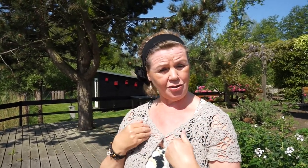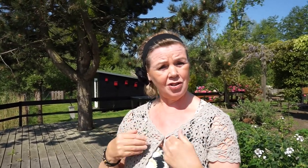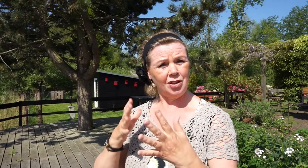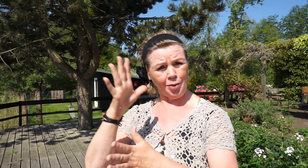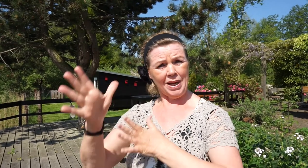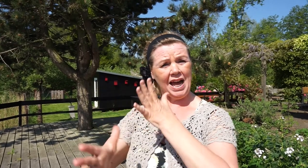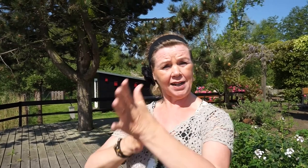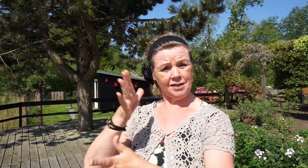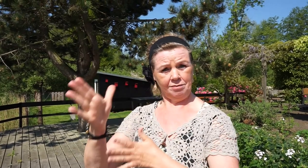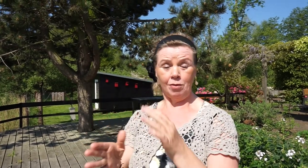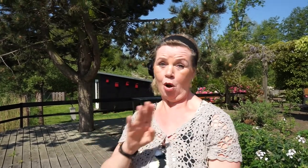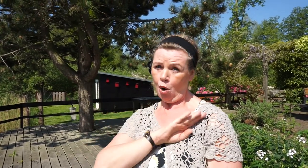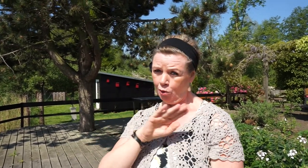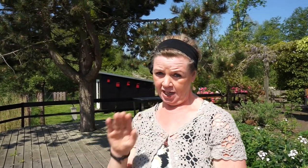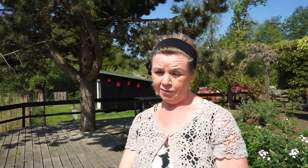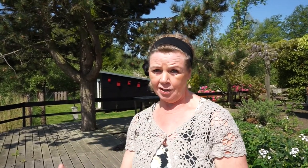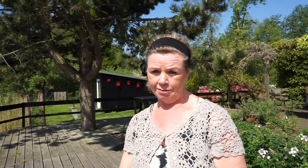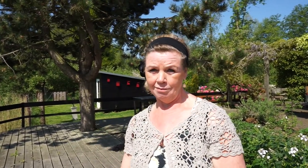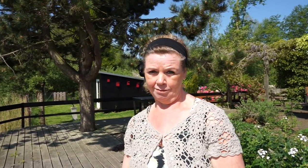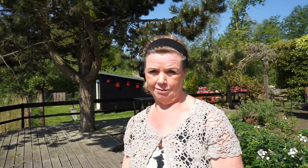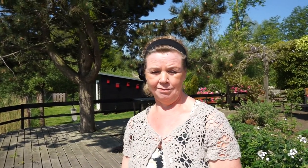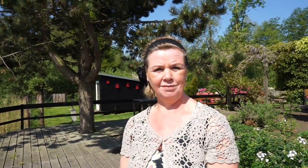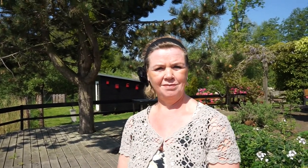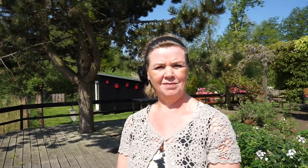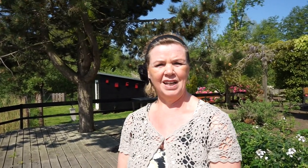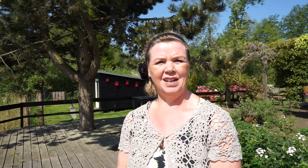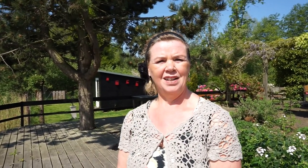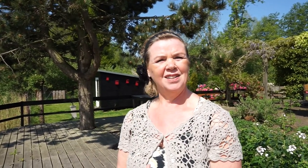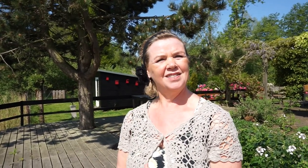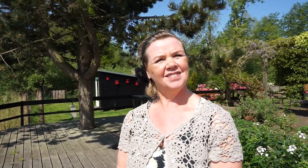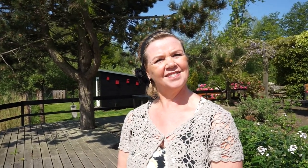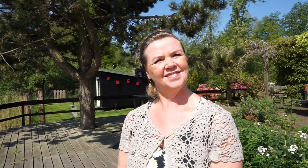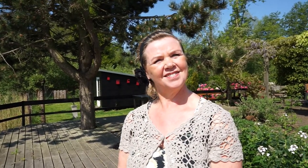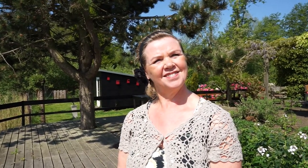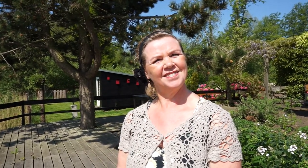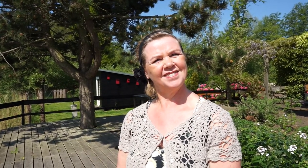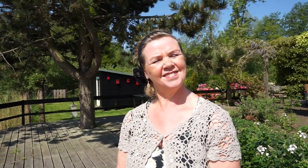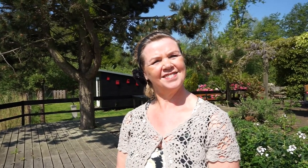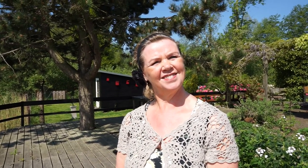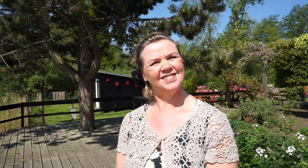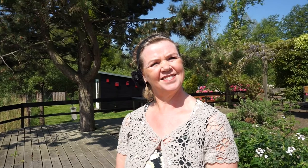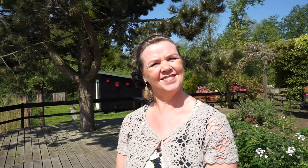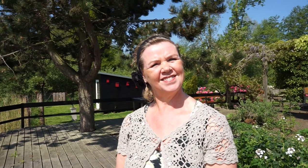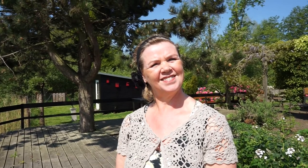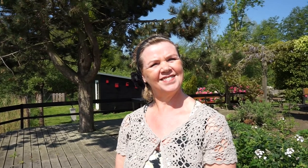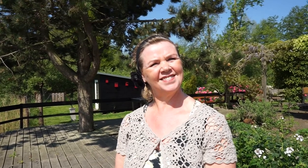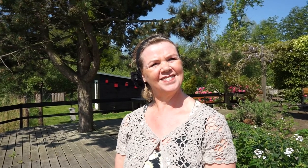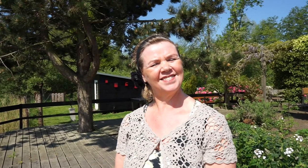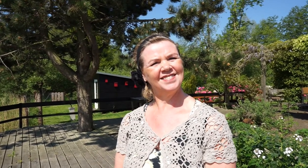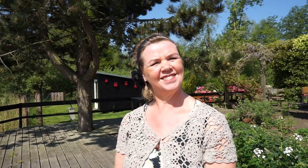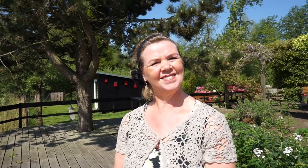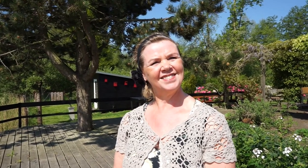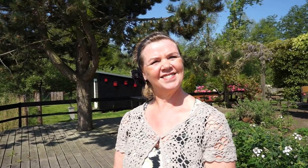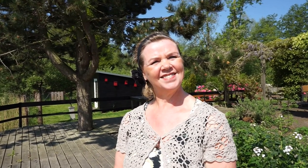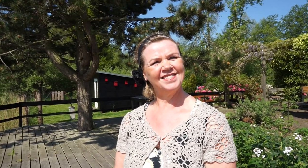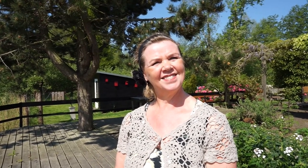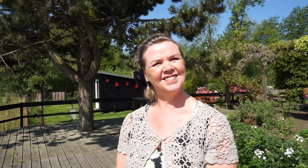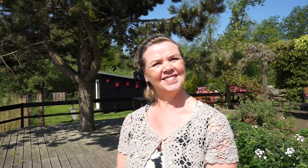gebaren, ook kinderen. Hey, zit er niet een combinatie in tussen een muziek, een